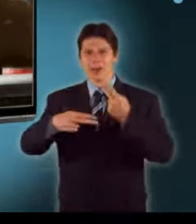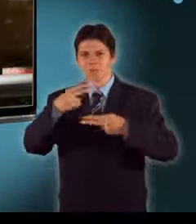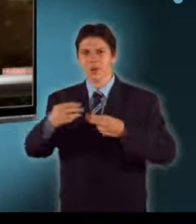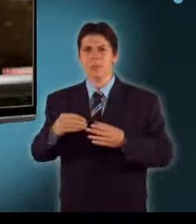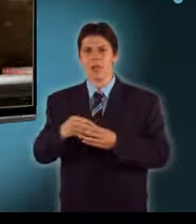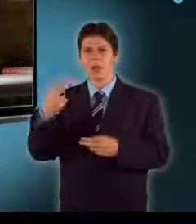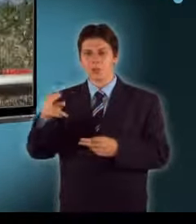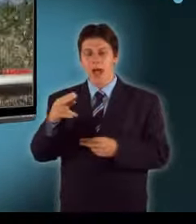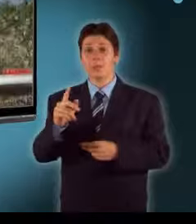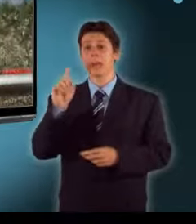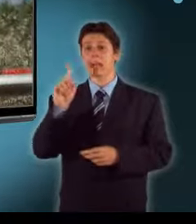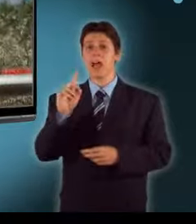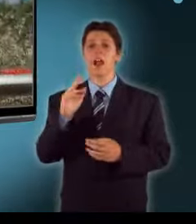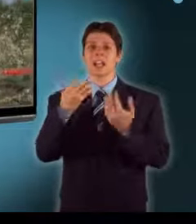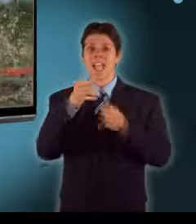biztosítása.